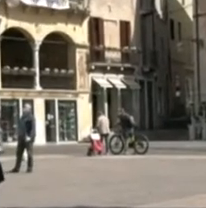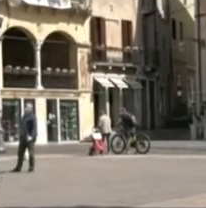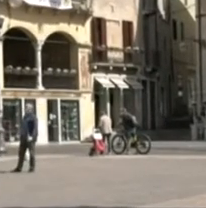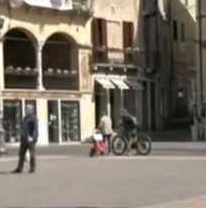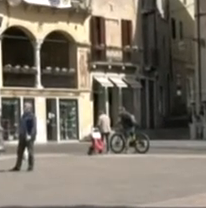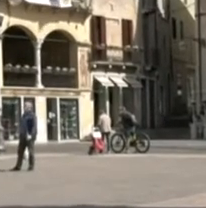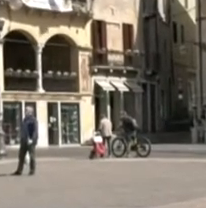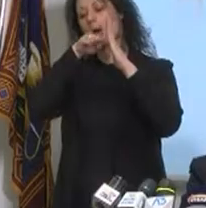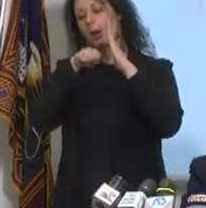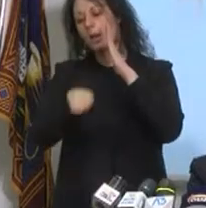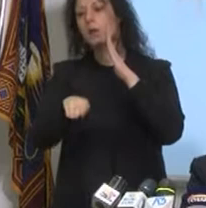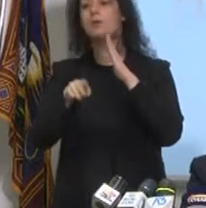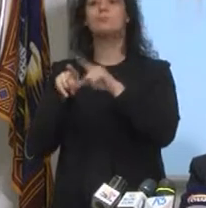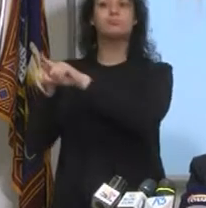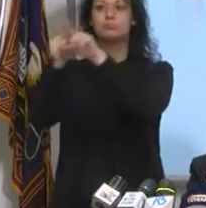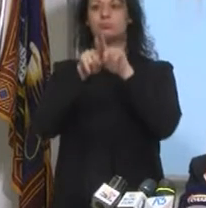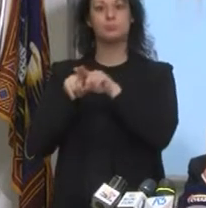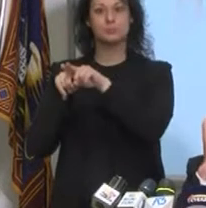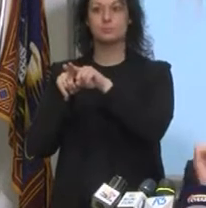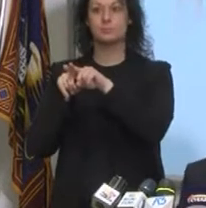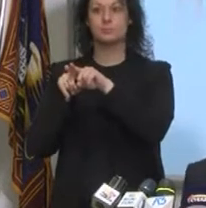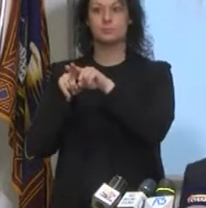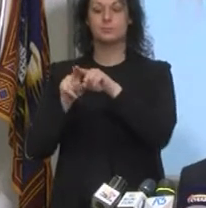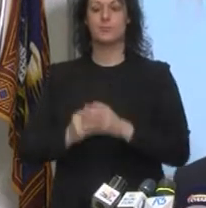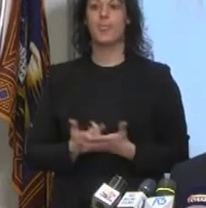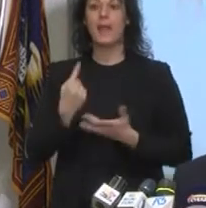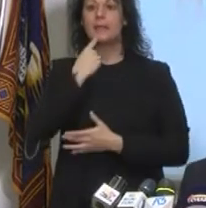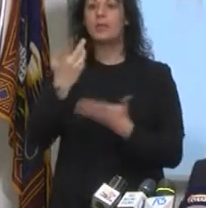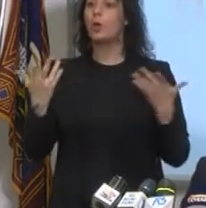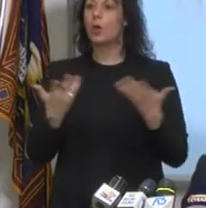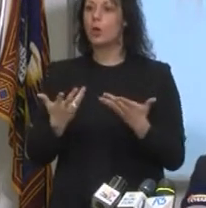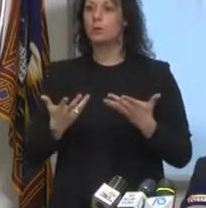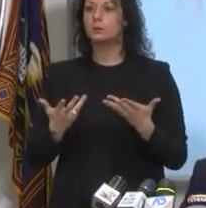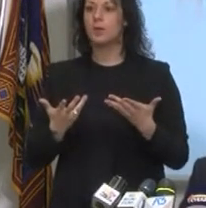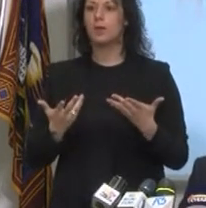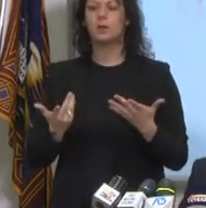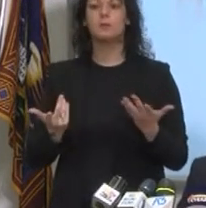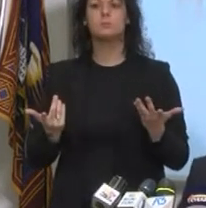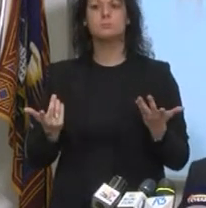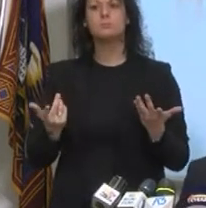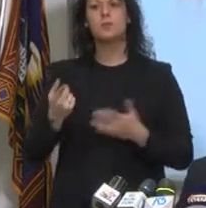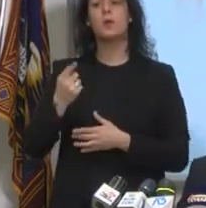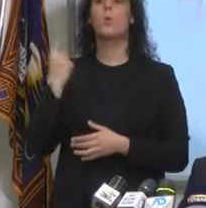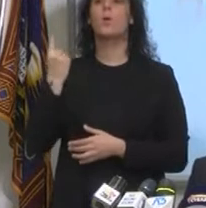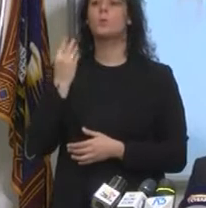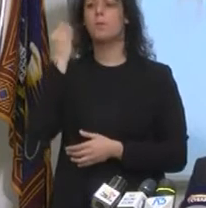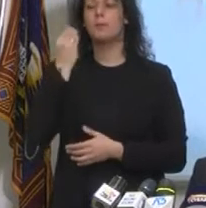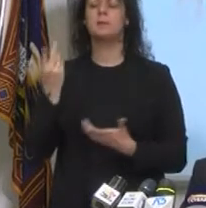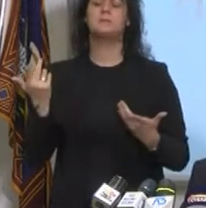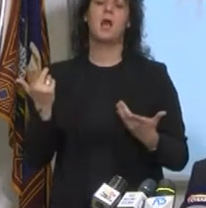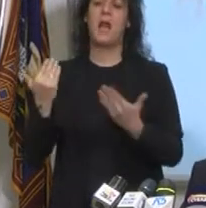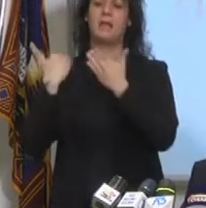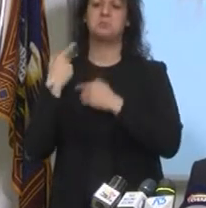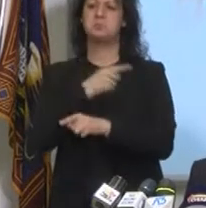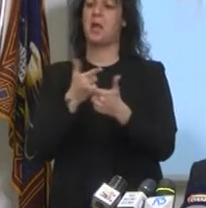produttivo del Veneto. Parola di Luca Zaia che conferma. Dico che non è un atto di irresponsabilità. Qualcuno giustamente dice si